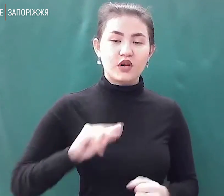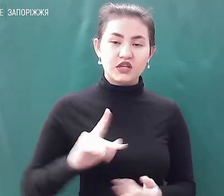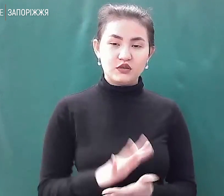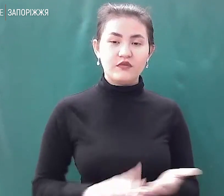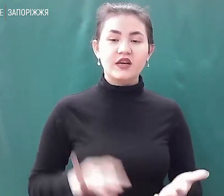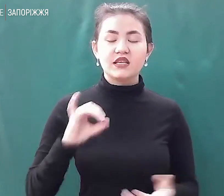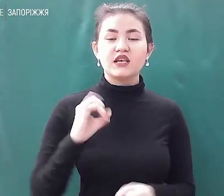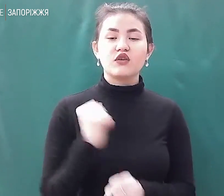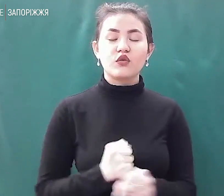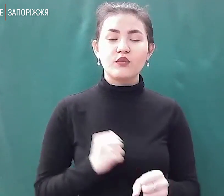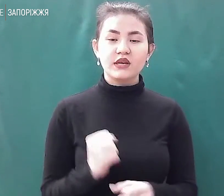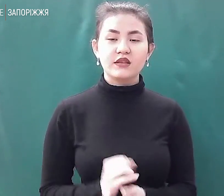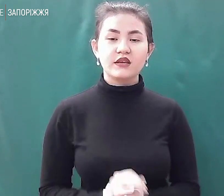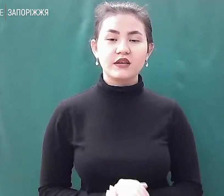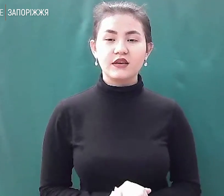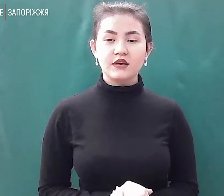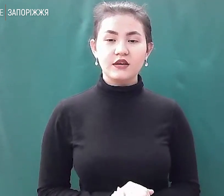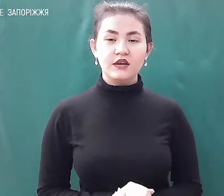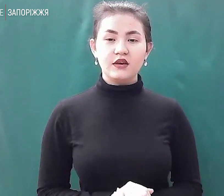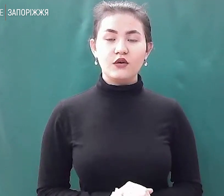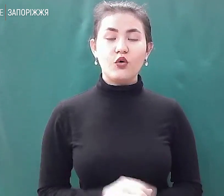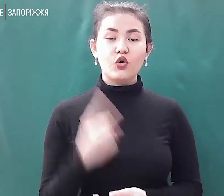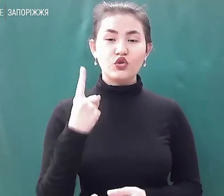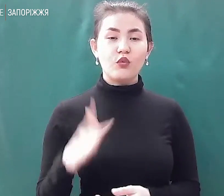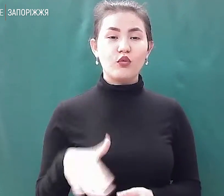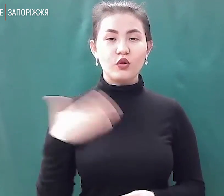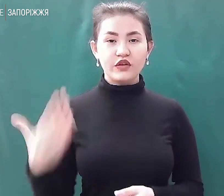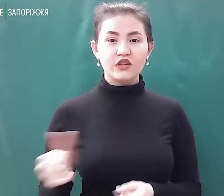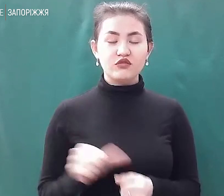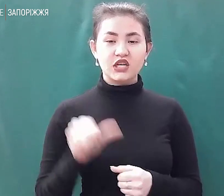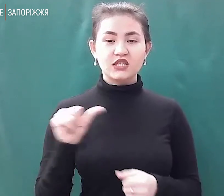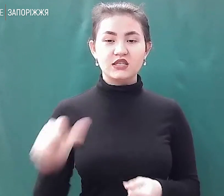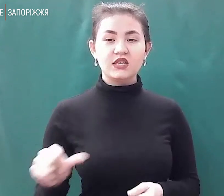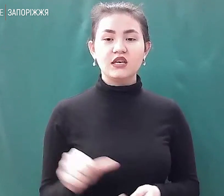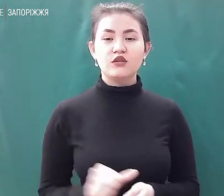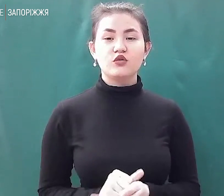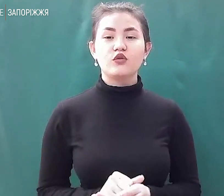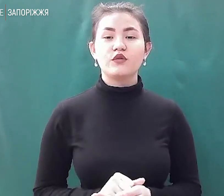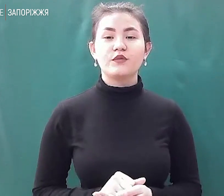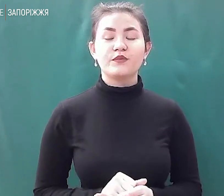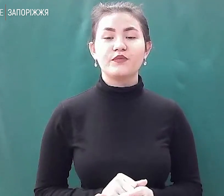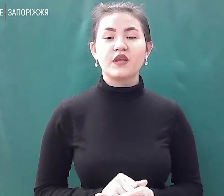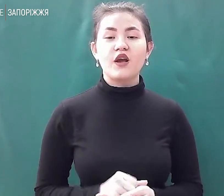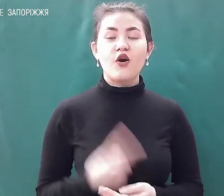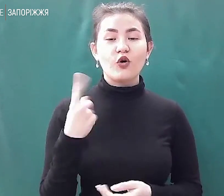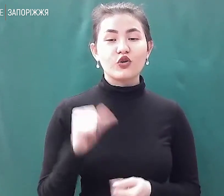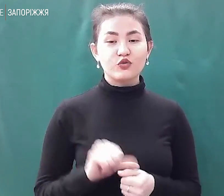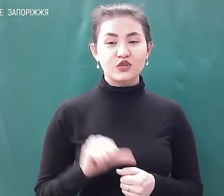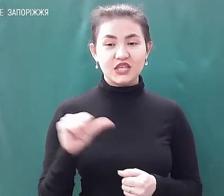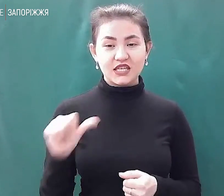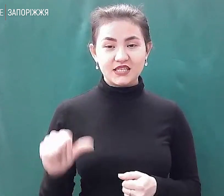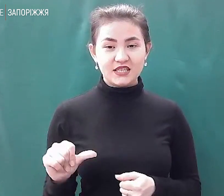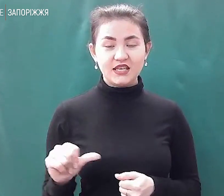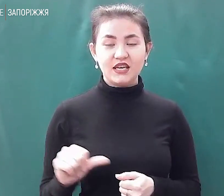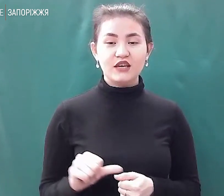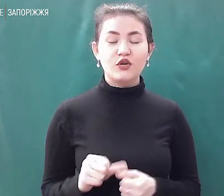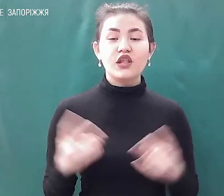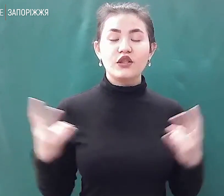одну частину з необхідних речей, а на тому